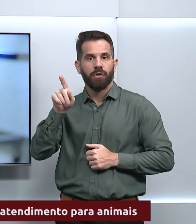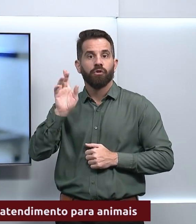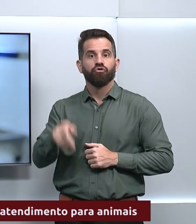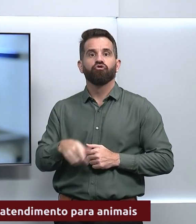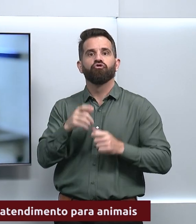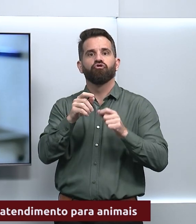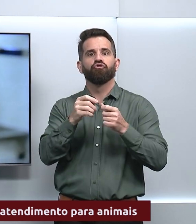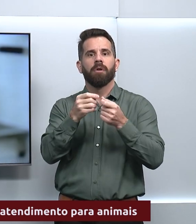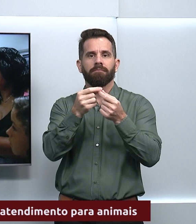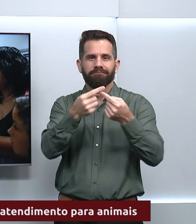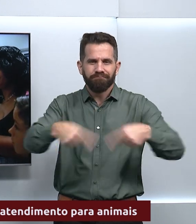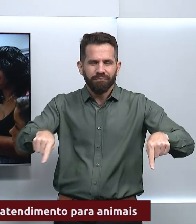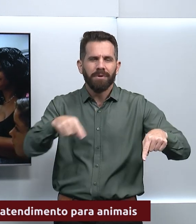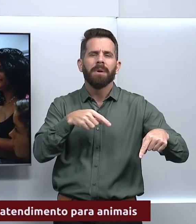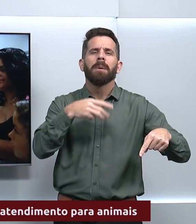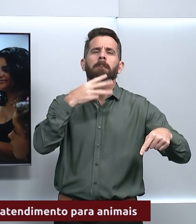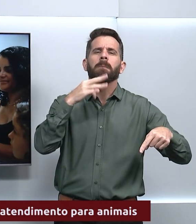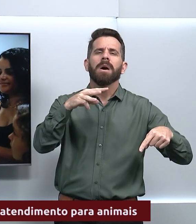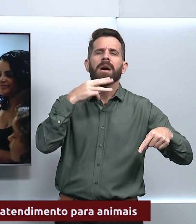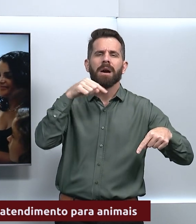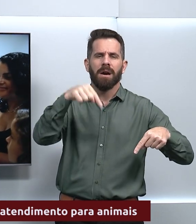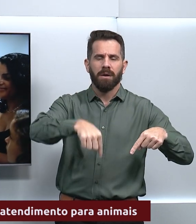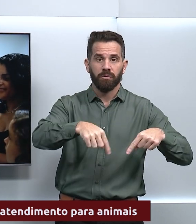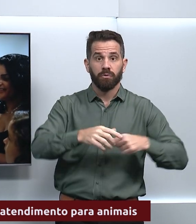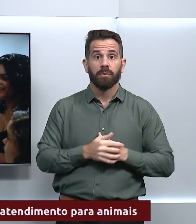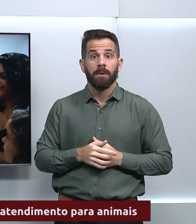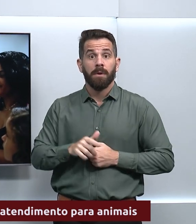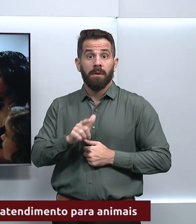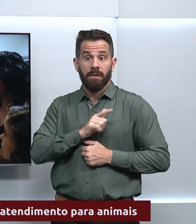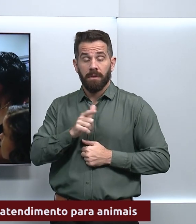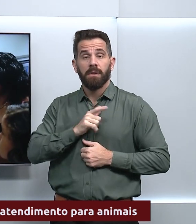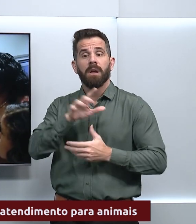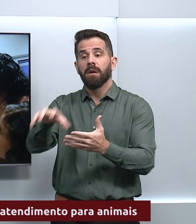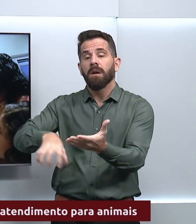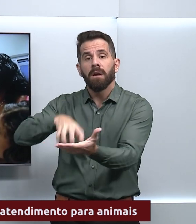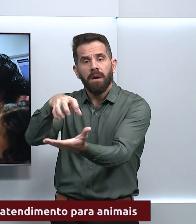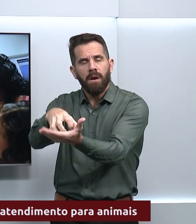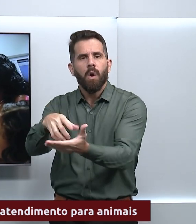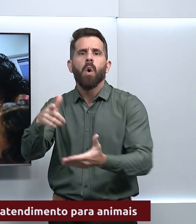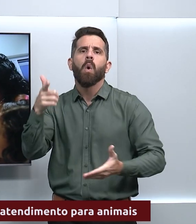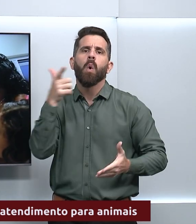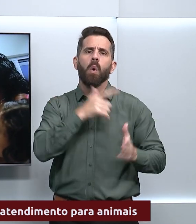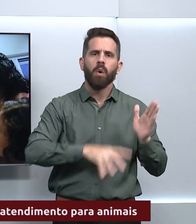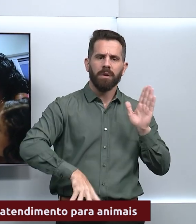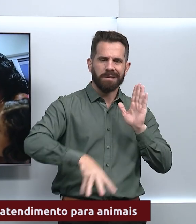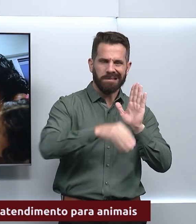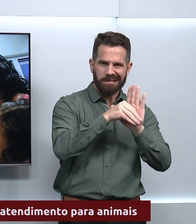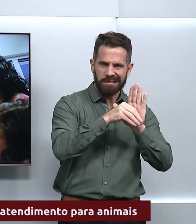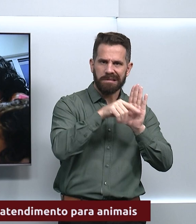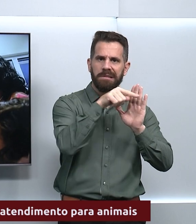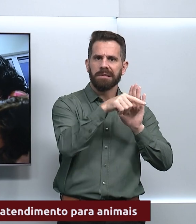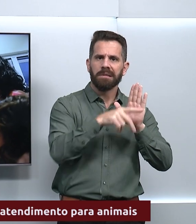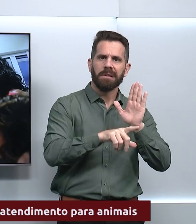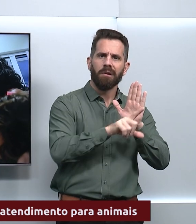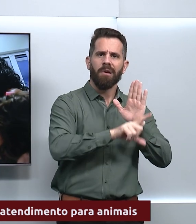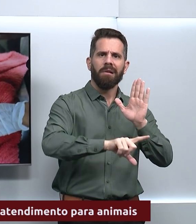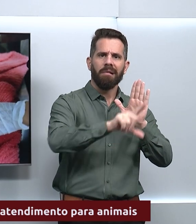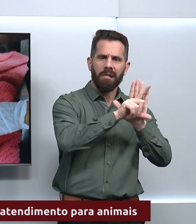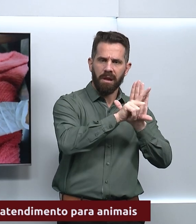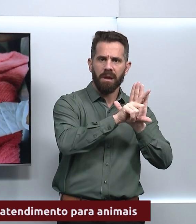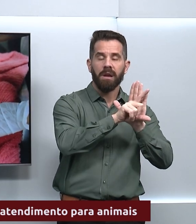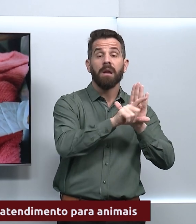pela Prefeitura de Goiânia. A criação do espaço foi possível por conta de uma emenda parlamentar da vereadora Lucila do Recanto.